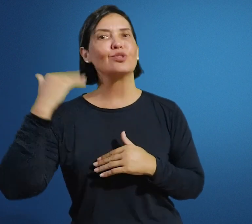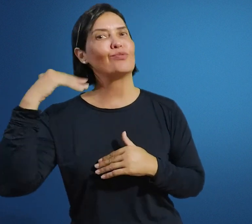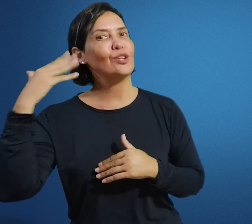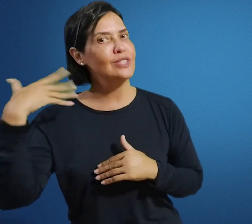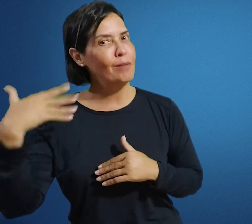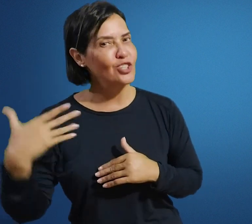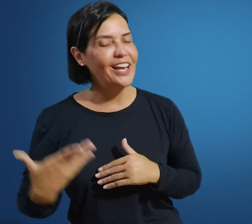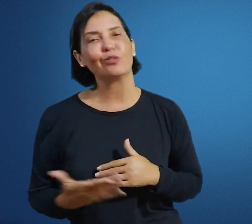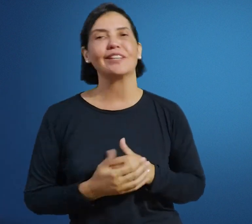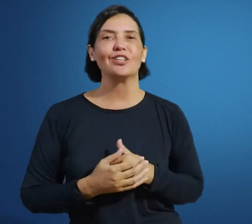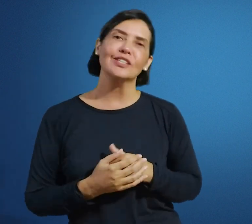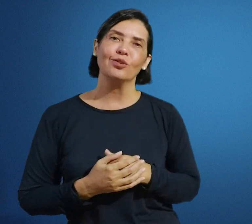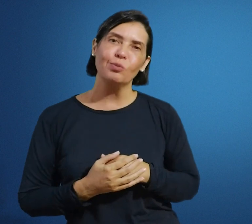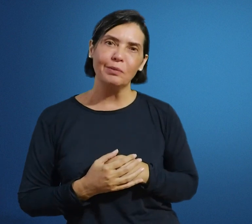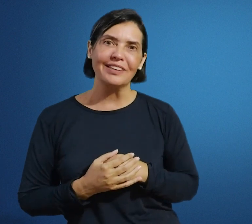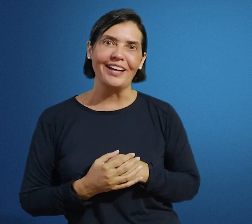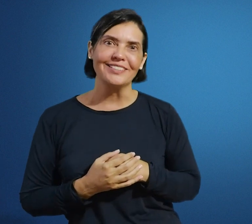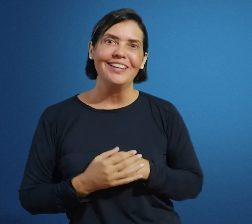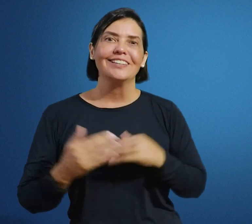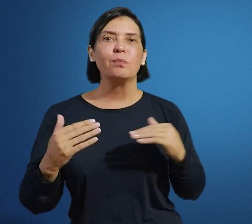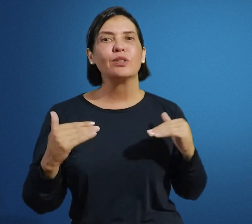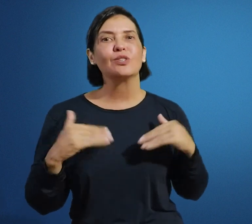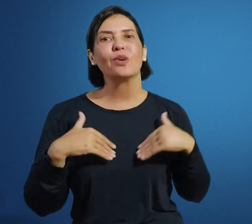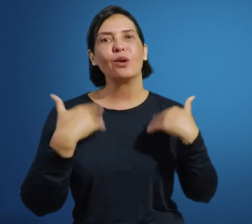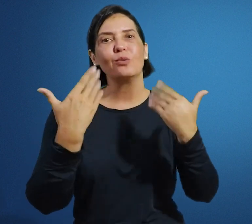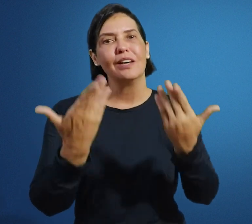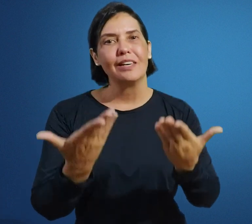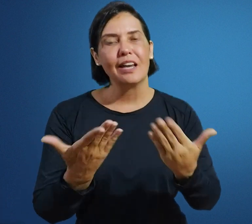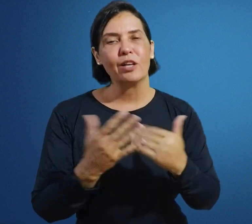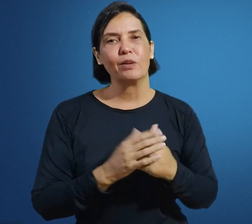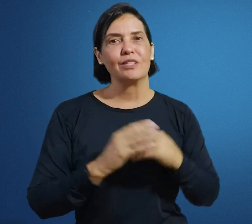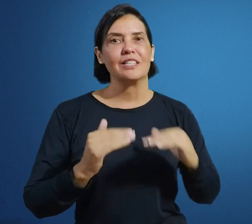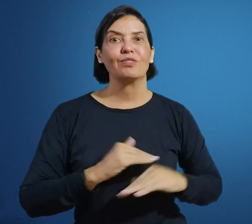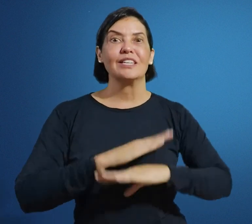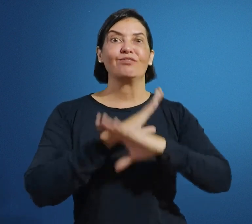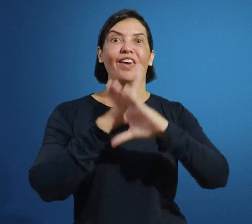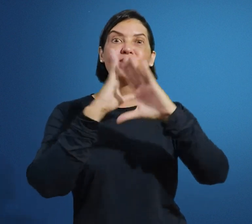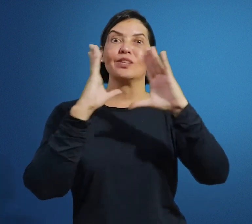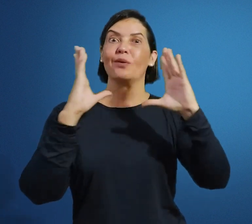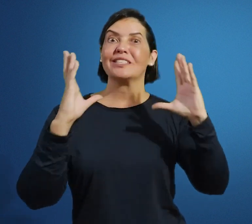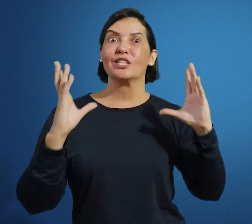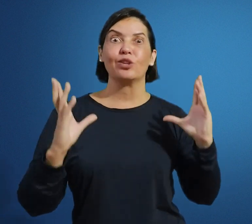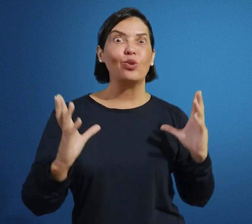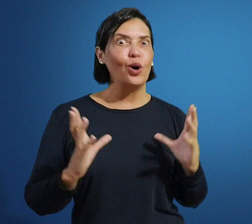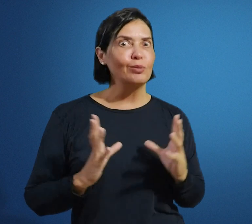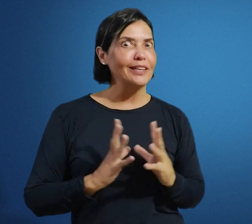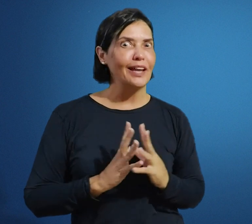e os vídeos também de cada unidade que são complementares. Então, por isso que eu incremento para vocês, que vocês vejam e tenham acesso a todo o material